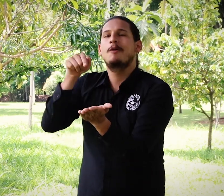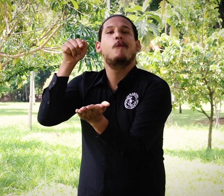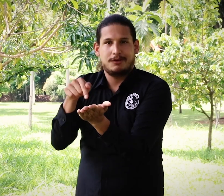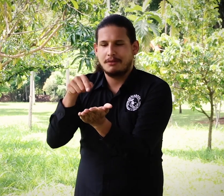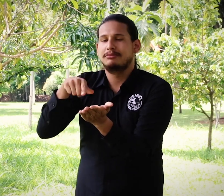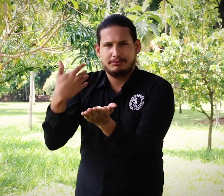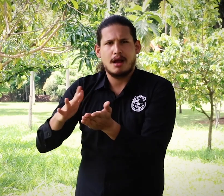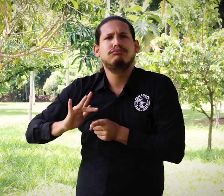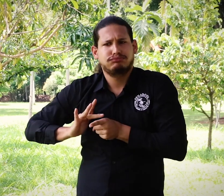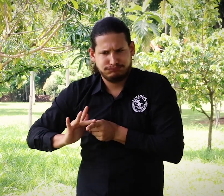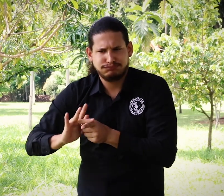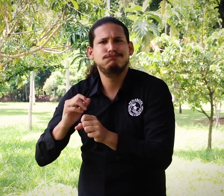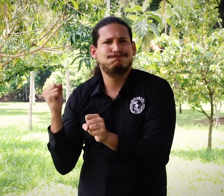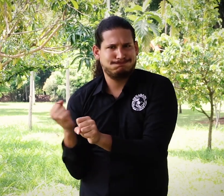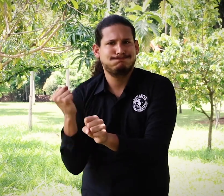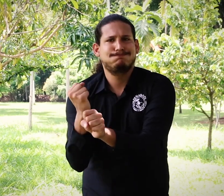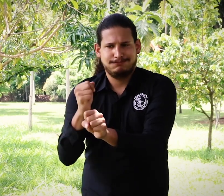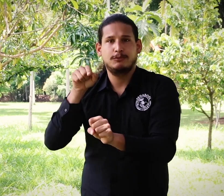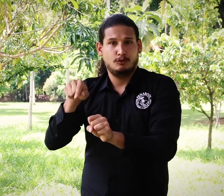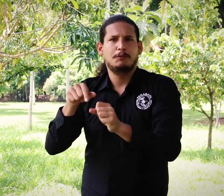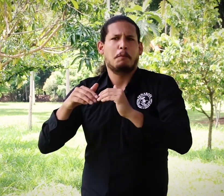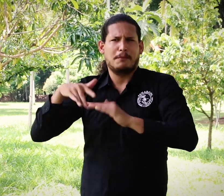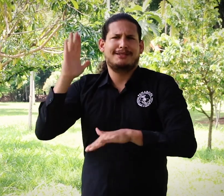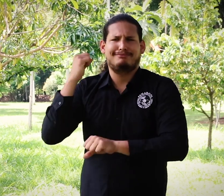el cual se viene trabajando y aplicando durante 20 años.